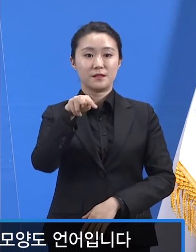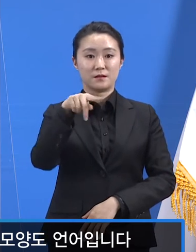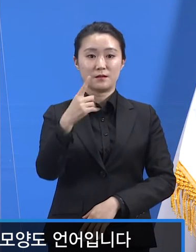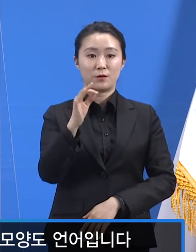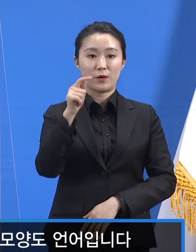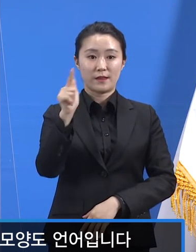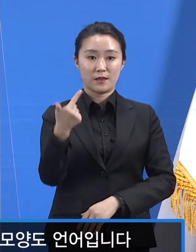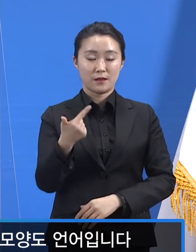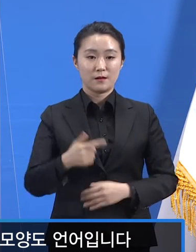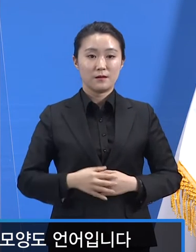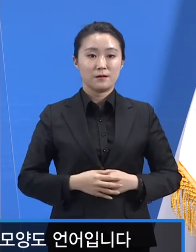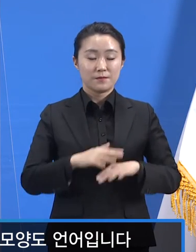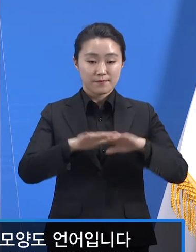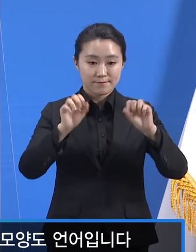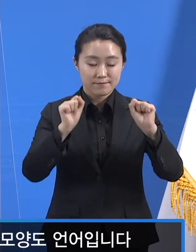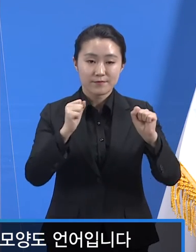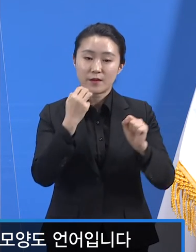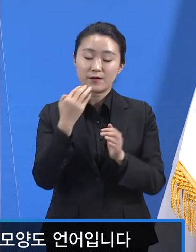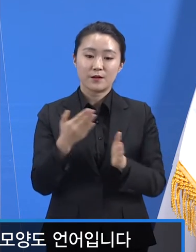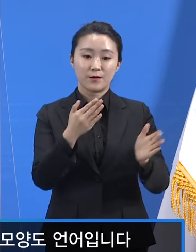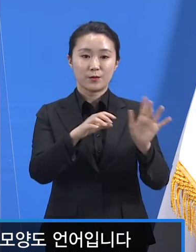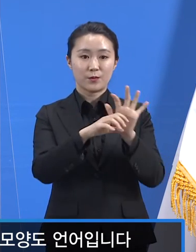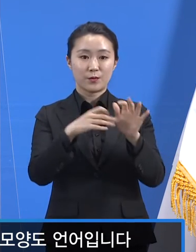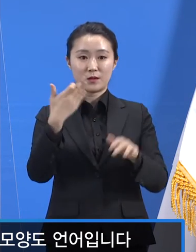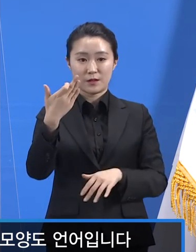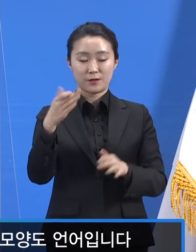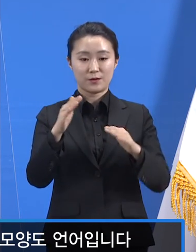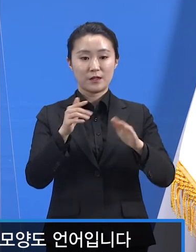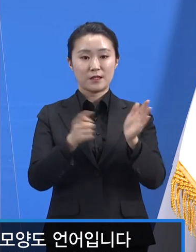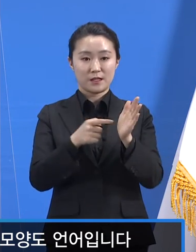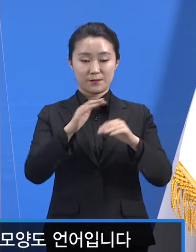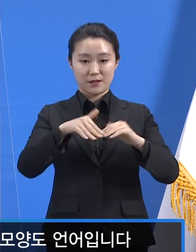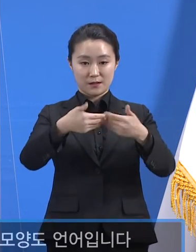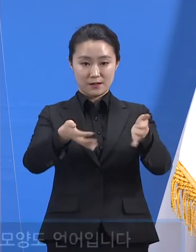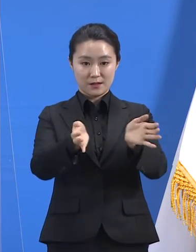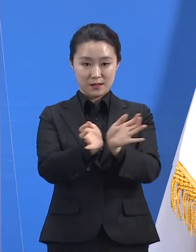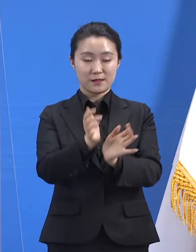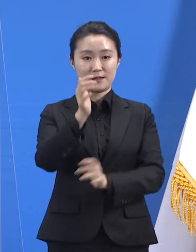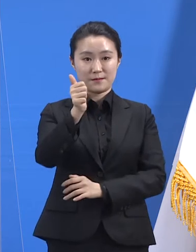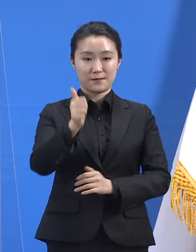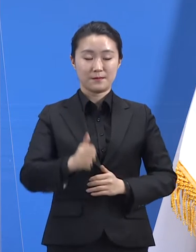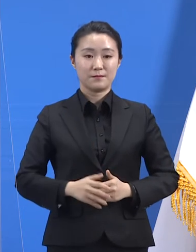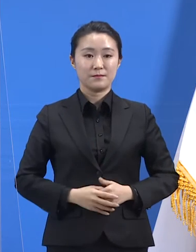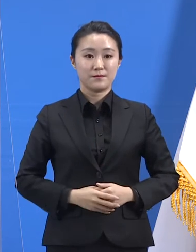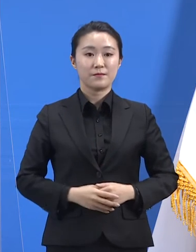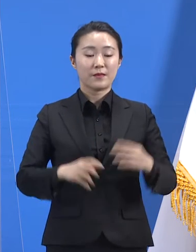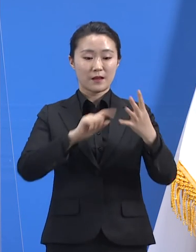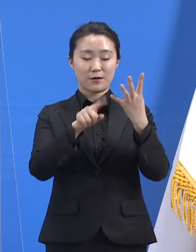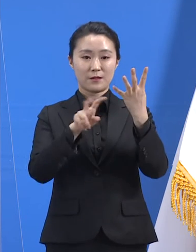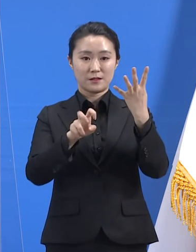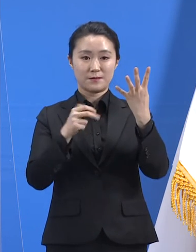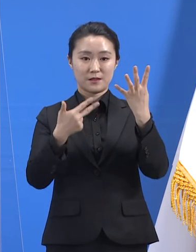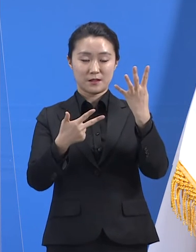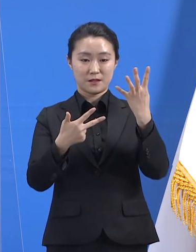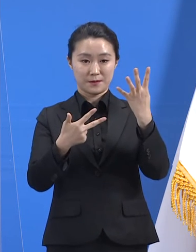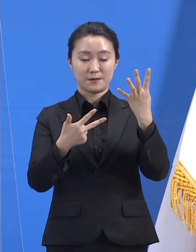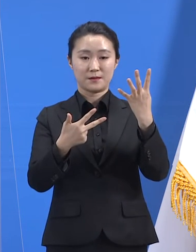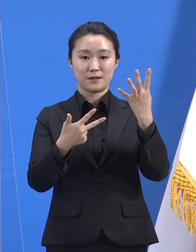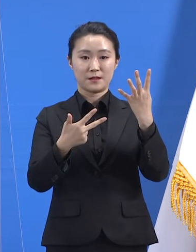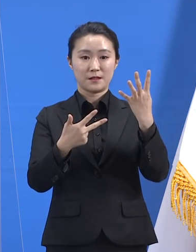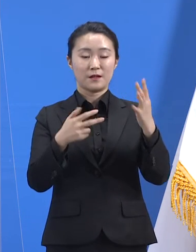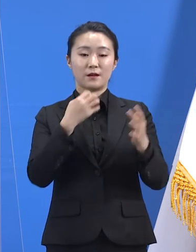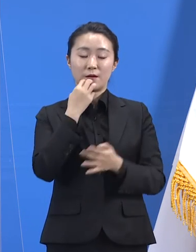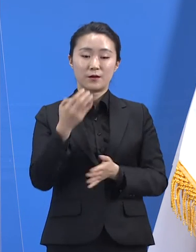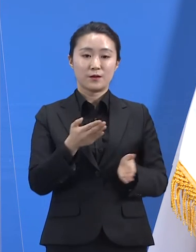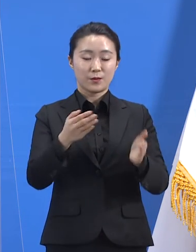안녕하십니까. 경기도 코로나19 긴급대응단 임순관입니다. 4월 27일 화요일 경기도 코로나19